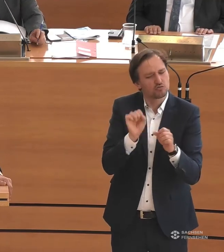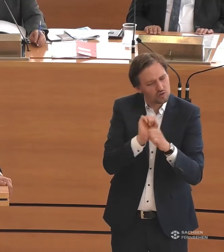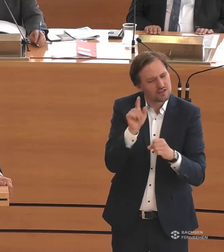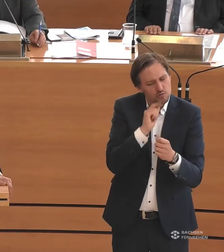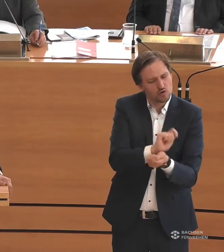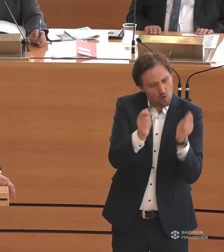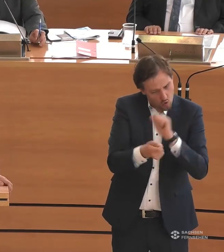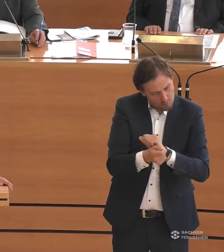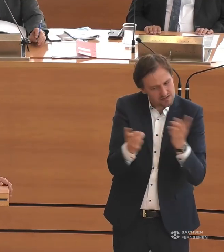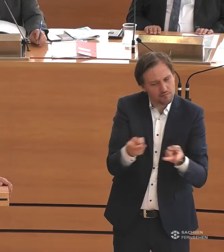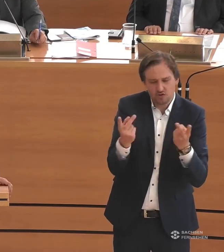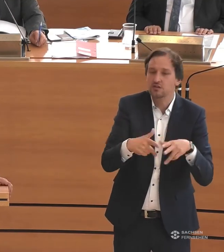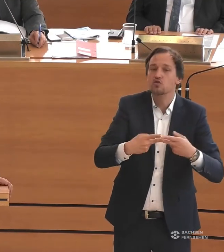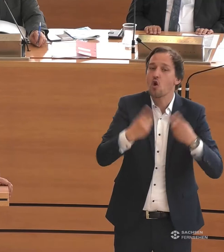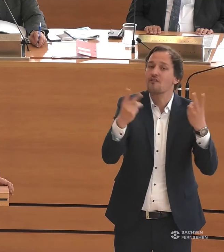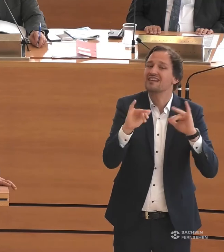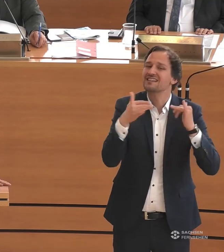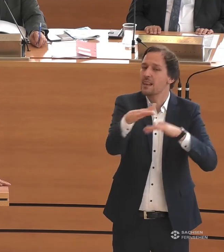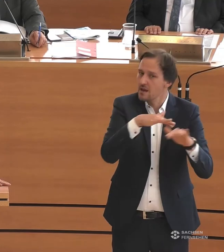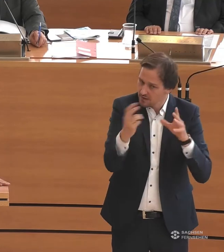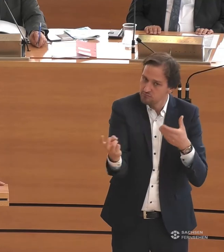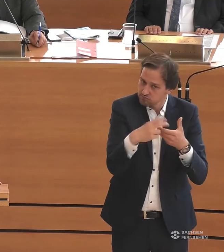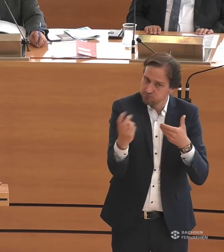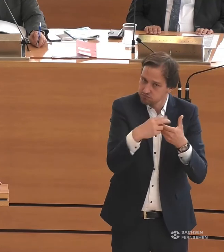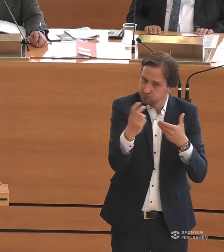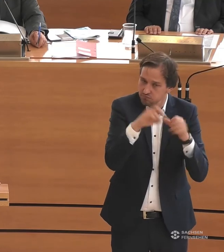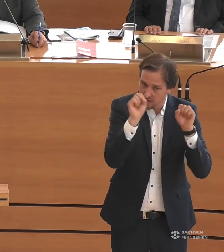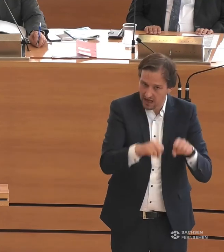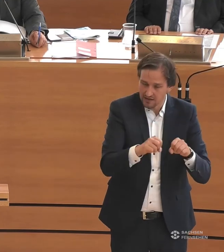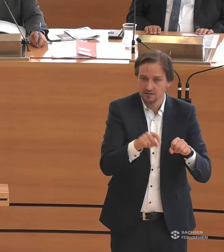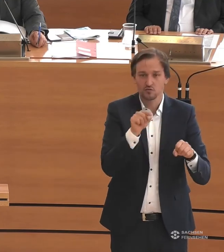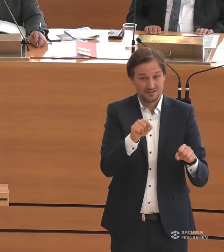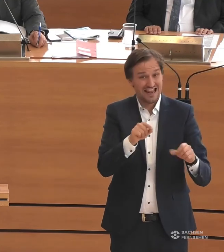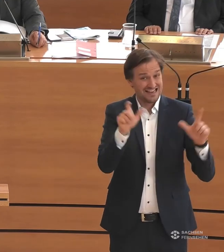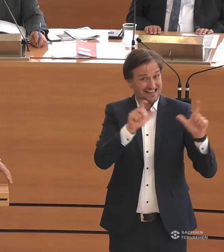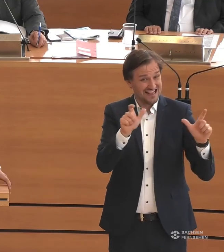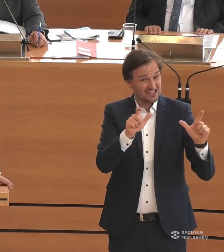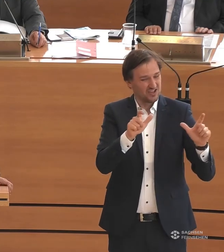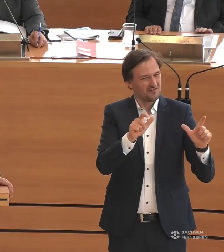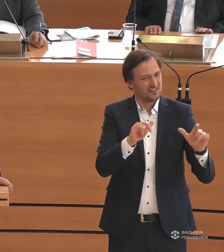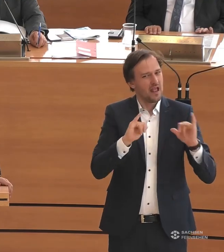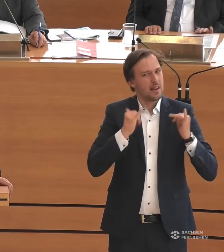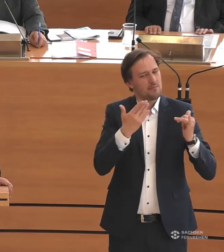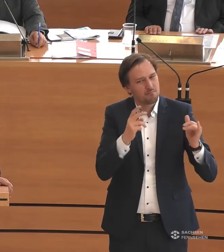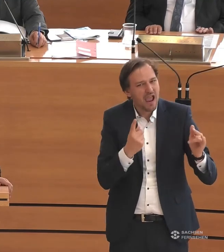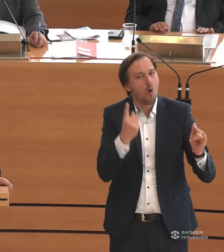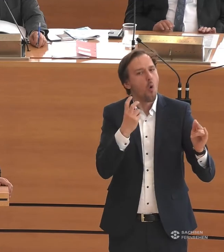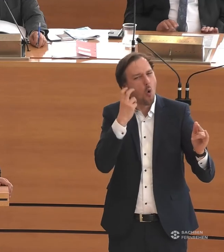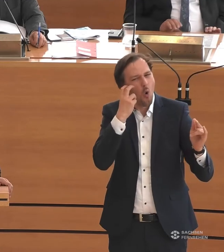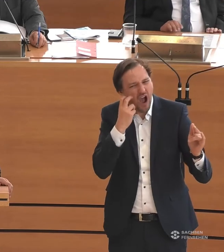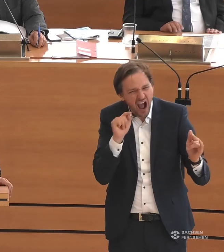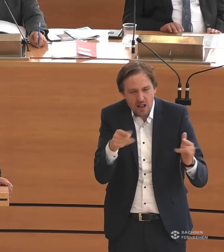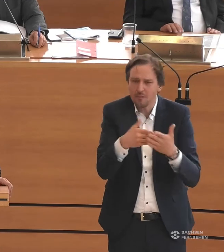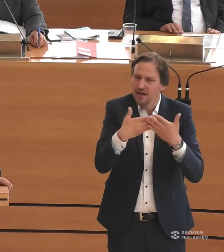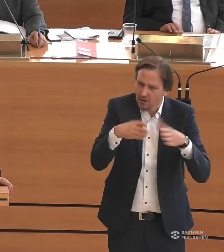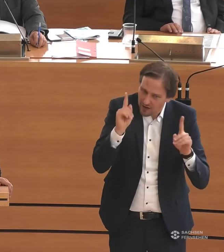teilzunehmen und wir gleichzeitig eben auch erkennen, dass in einer Gesellschaft, in der immer mehr hochaltrige Leben, Barrierefreiheit eine